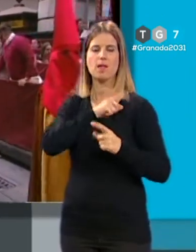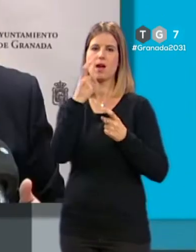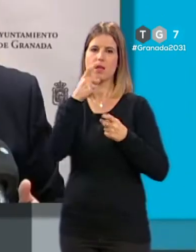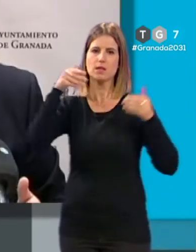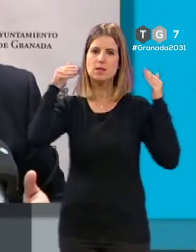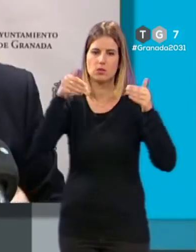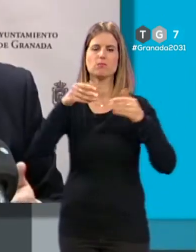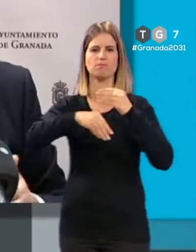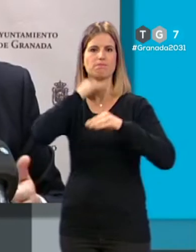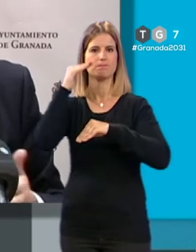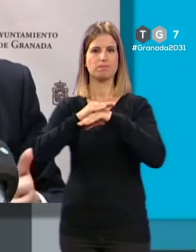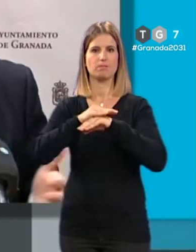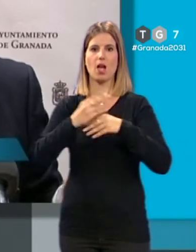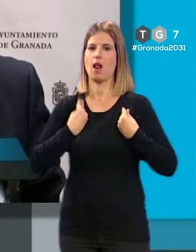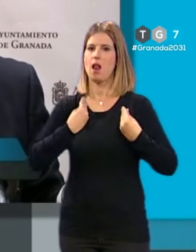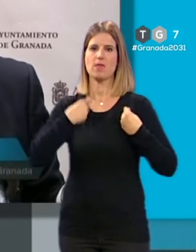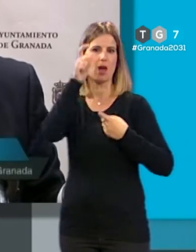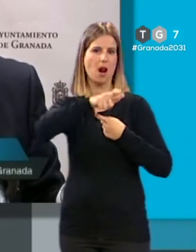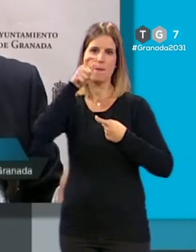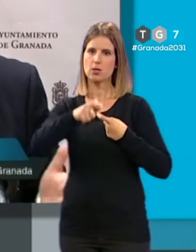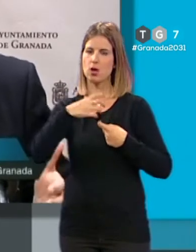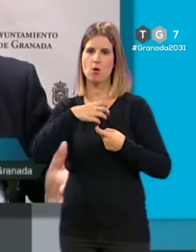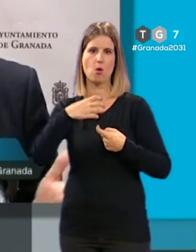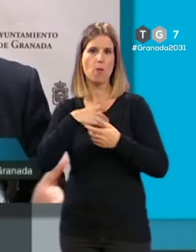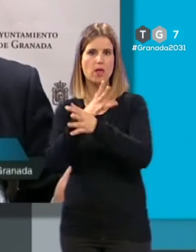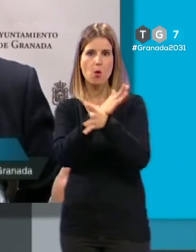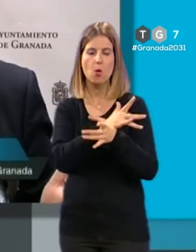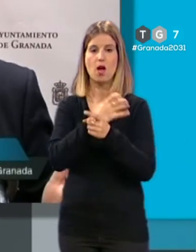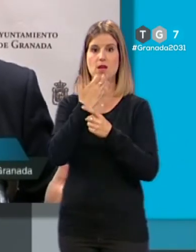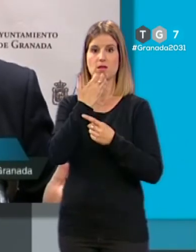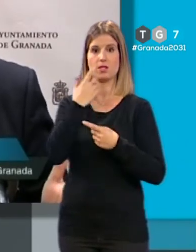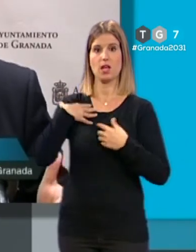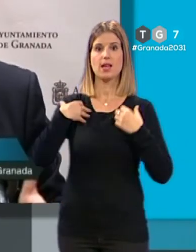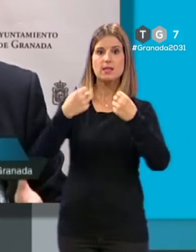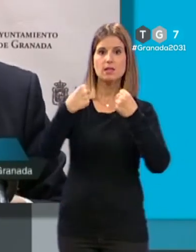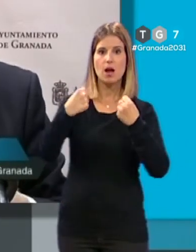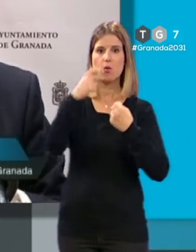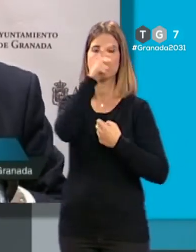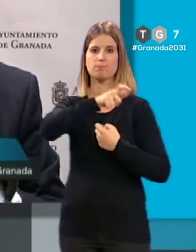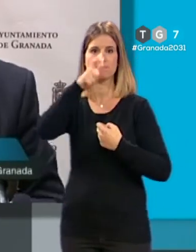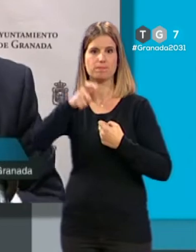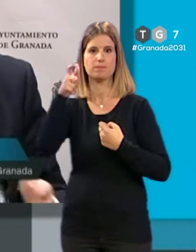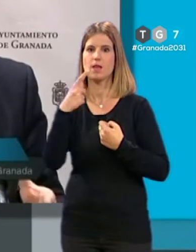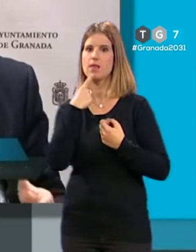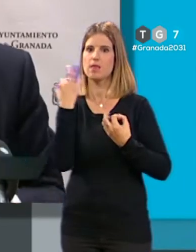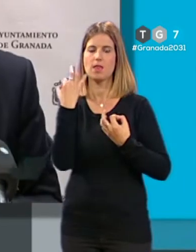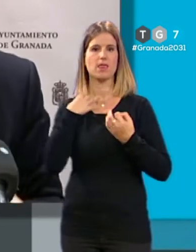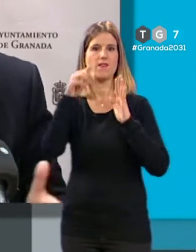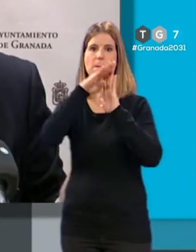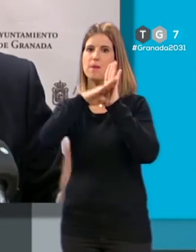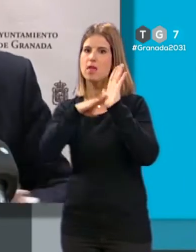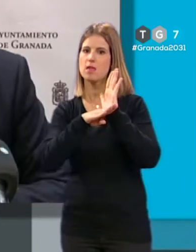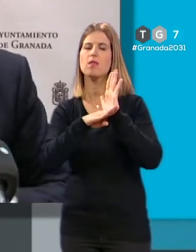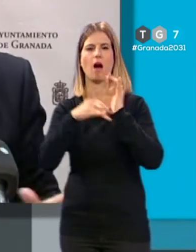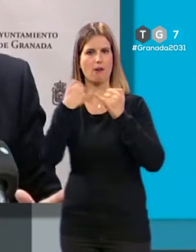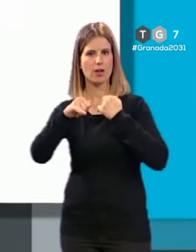realizarán. Con la vida de las personas no se juega. Si las autoridades sanitarias dicen que habrá que tomar alguna medida, pues se